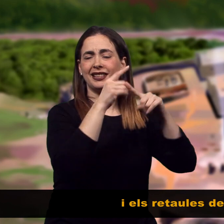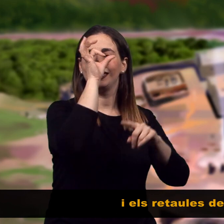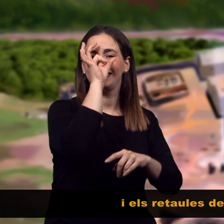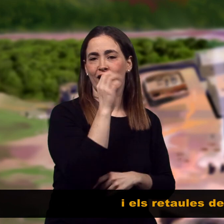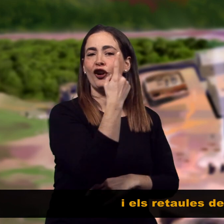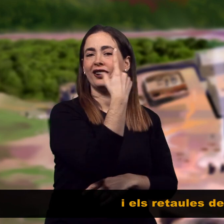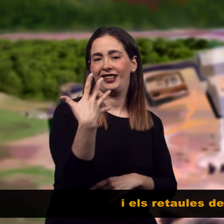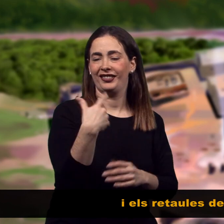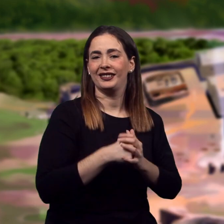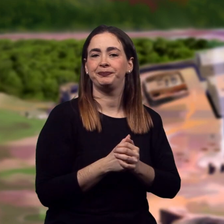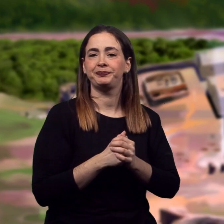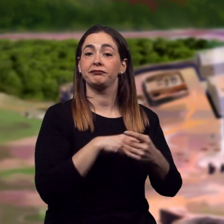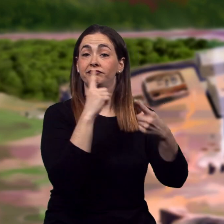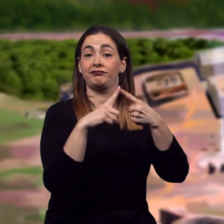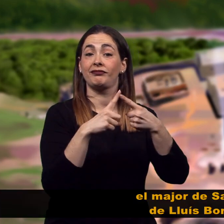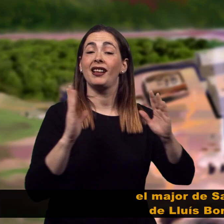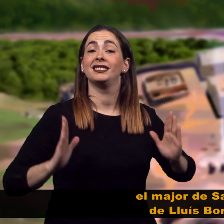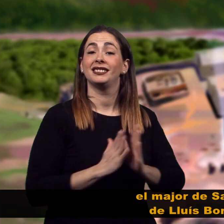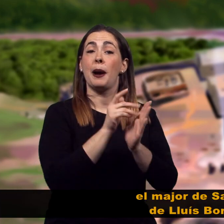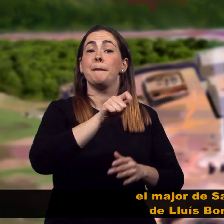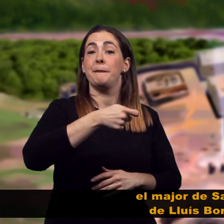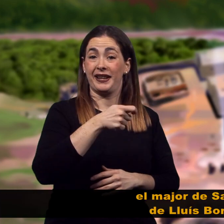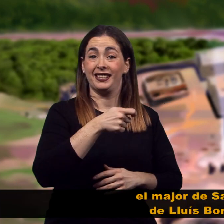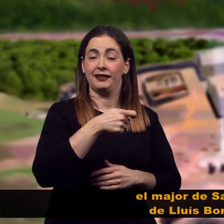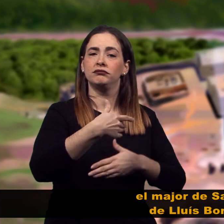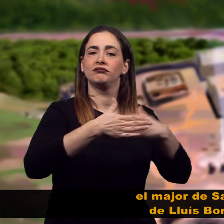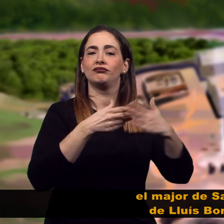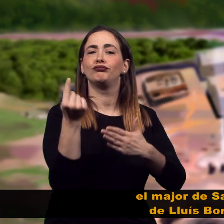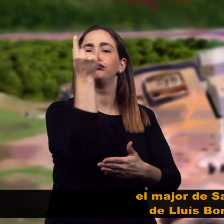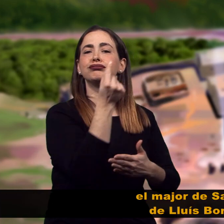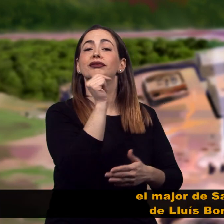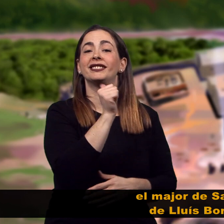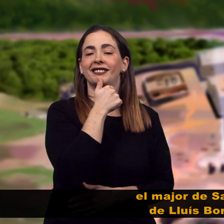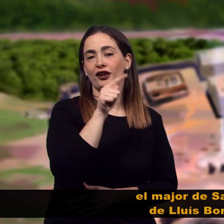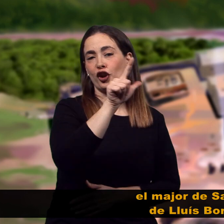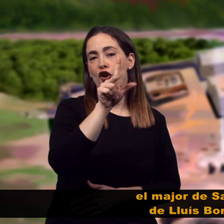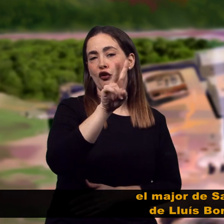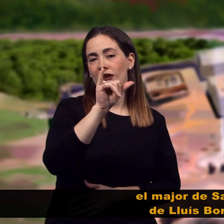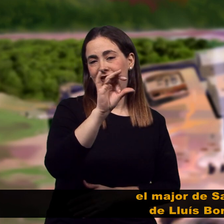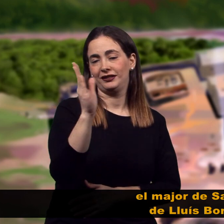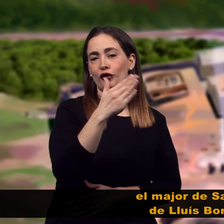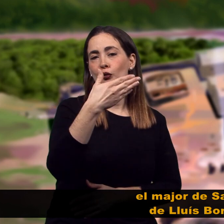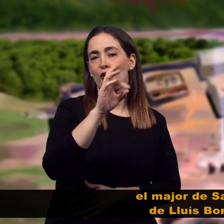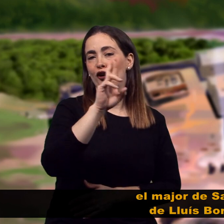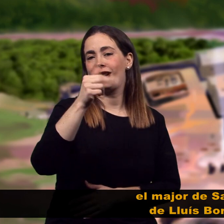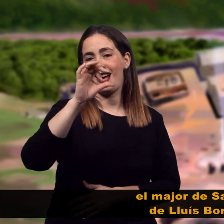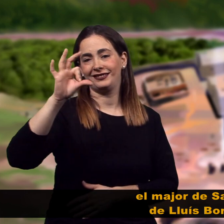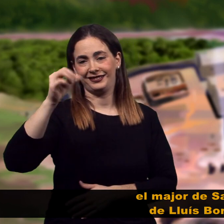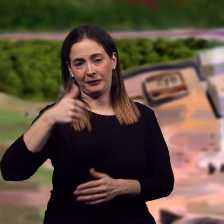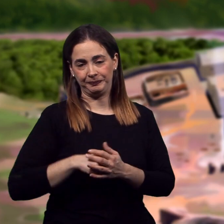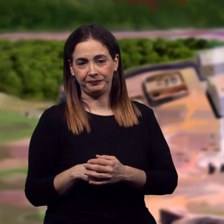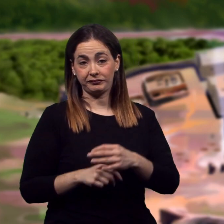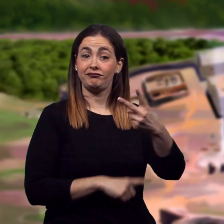conserven elements singulars com el retaule major de Santa Maria i el de la Mare de Déu del Roser. També destaca l